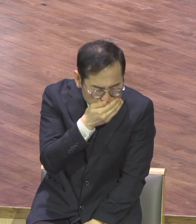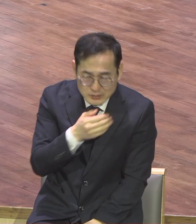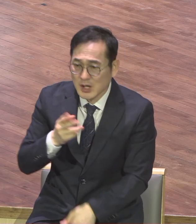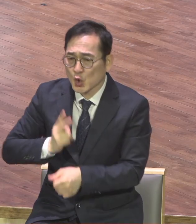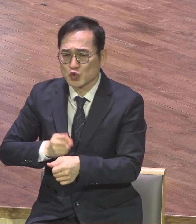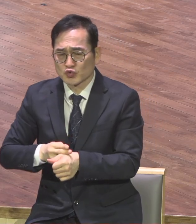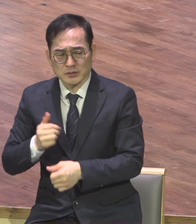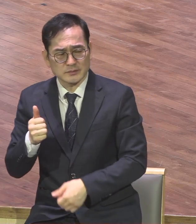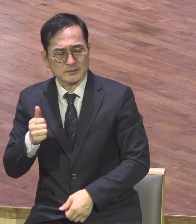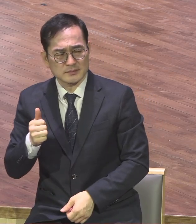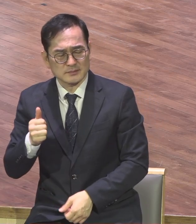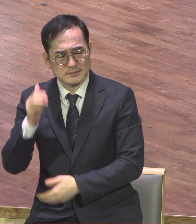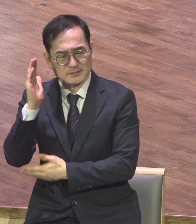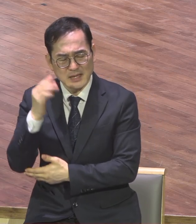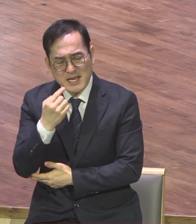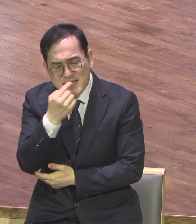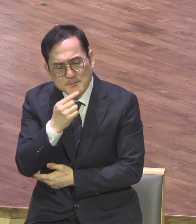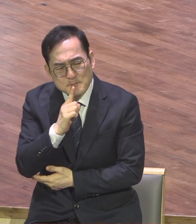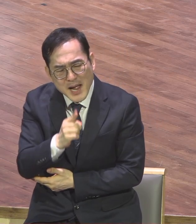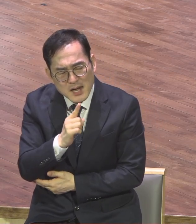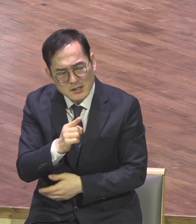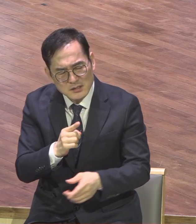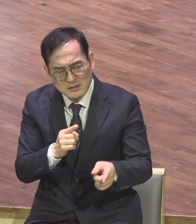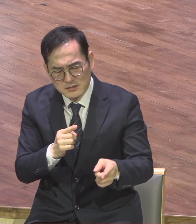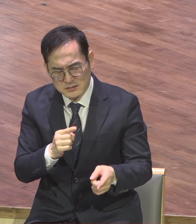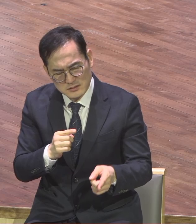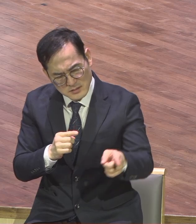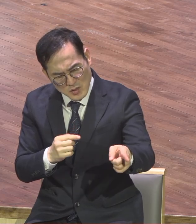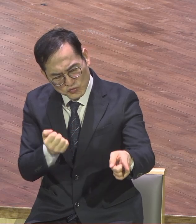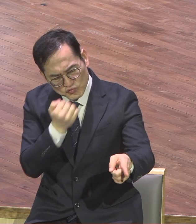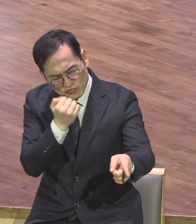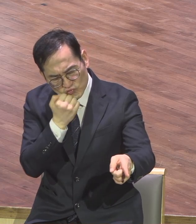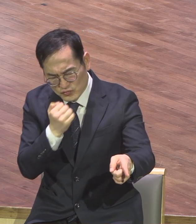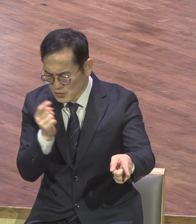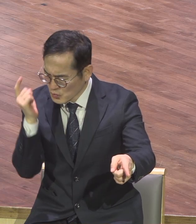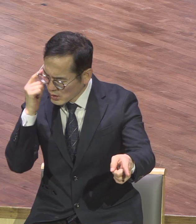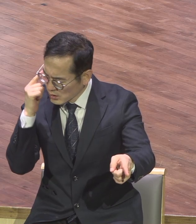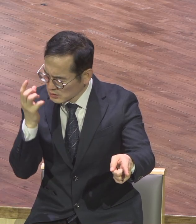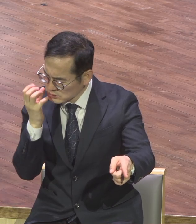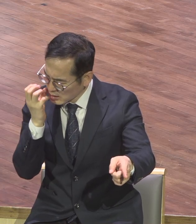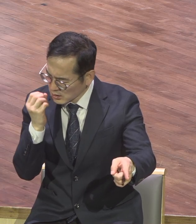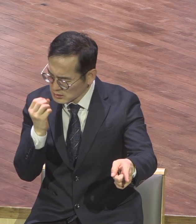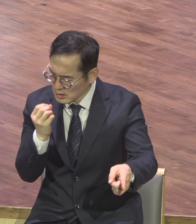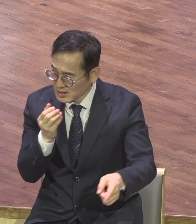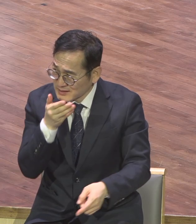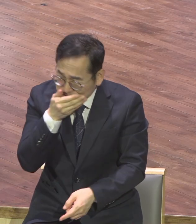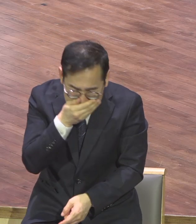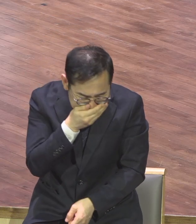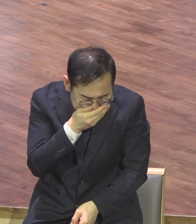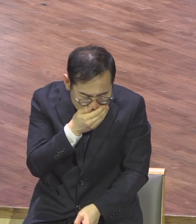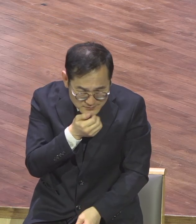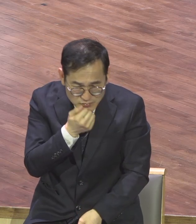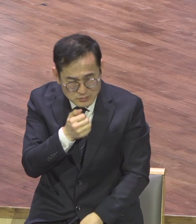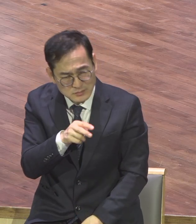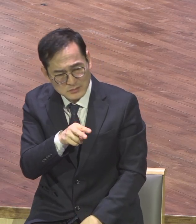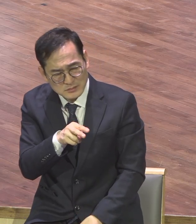자돈심에 저희들이 왜 웃지 물어보지도 못하고 혼자서 우울증에 왔어요 우울증에 왔어요